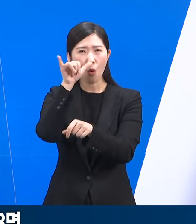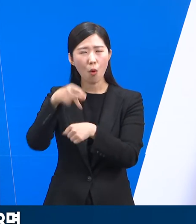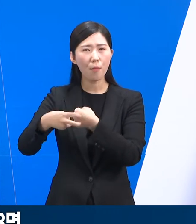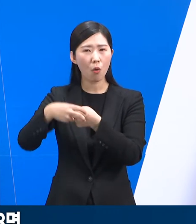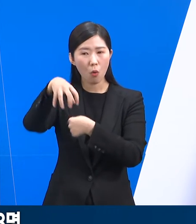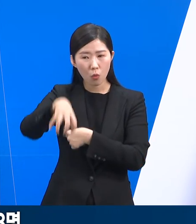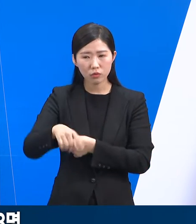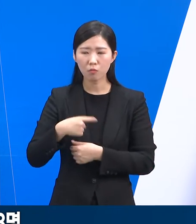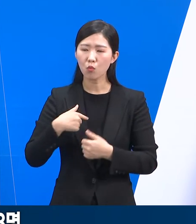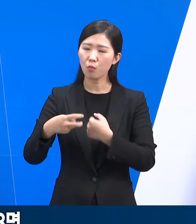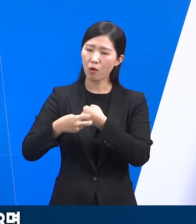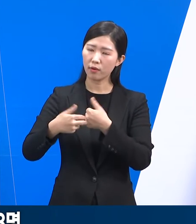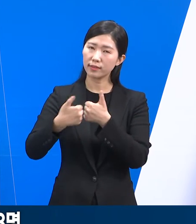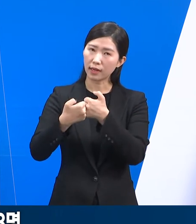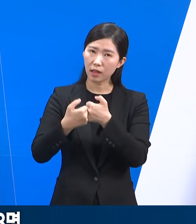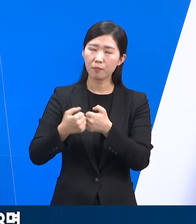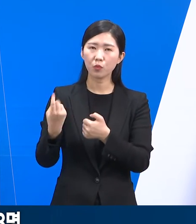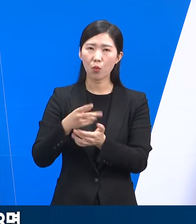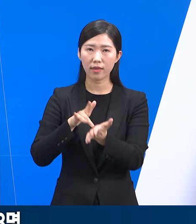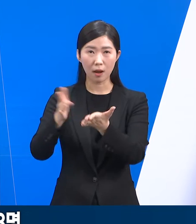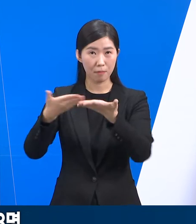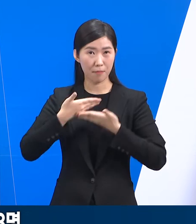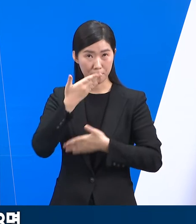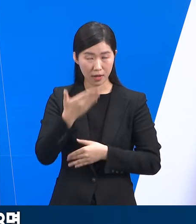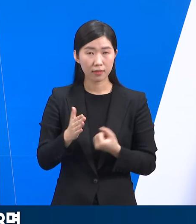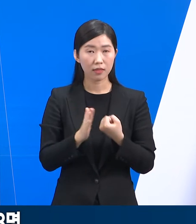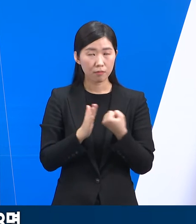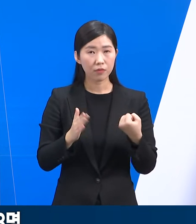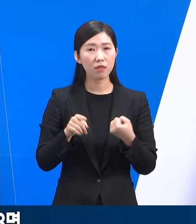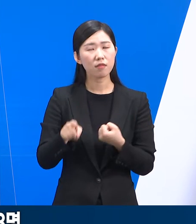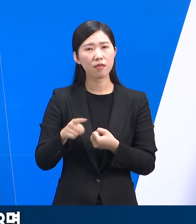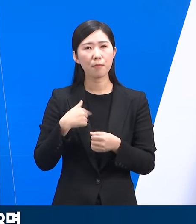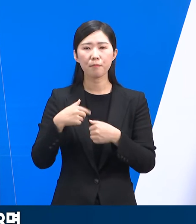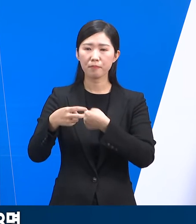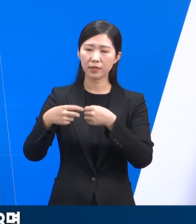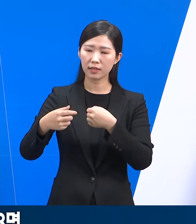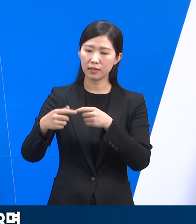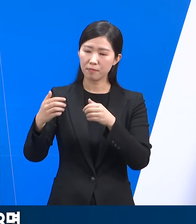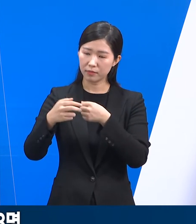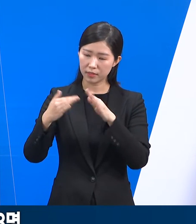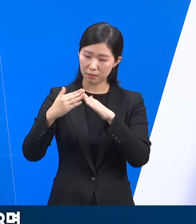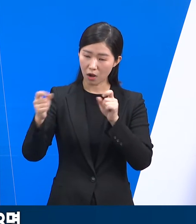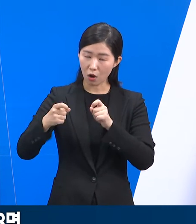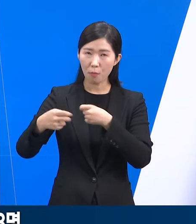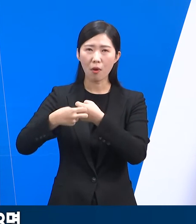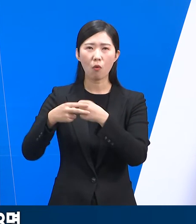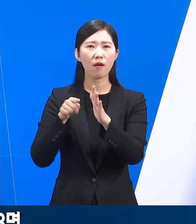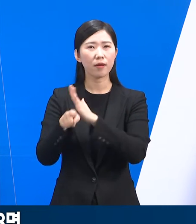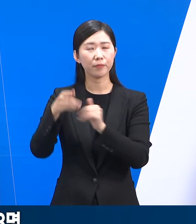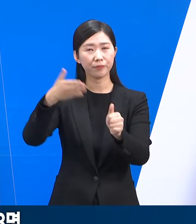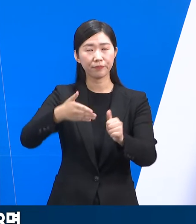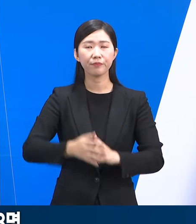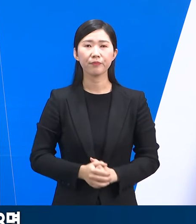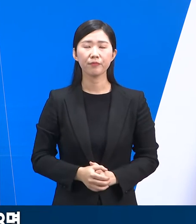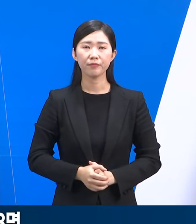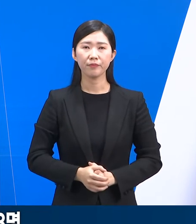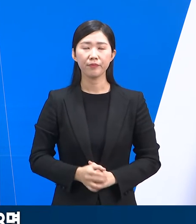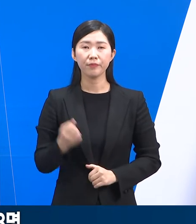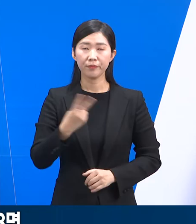의료상담 및 처방을 받을 수 있으니 거기를 적극적인 이용을 바랍니다. 상담 센터 및 병원